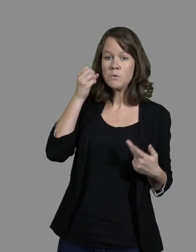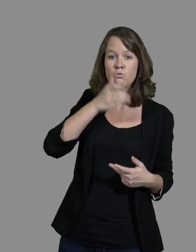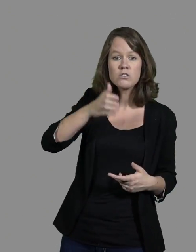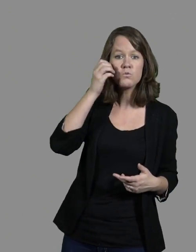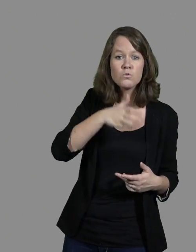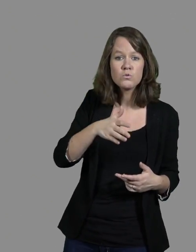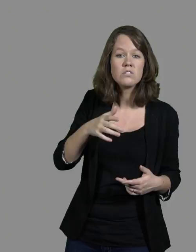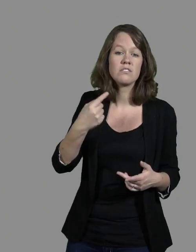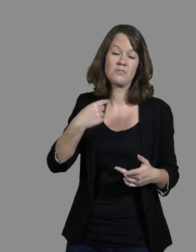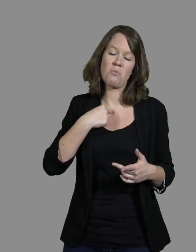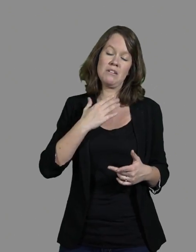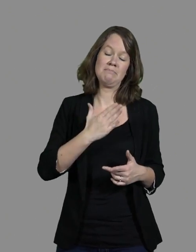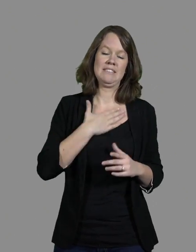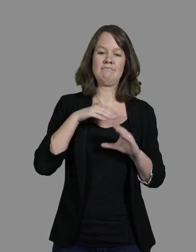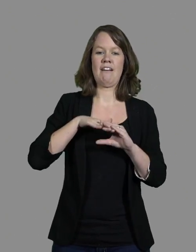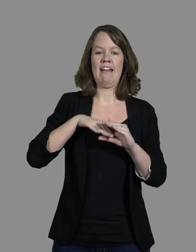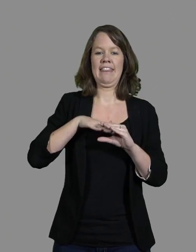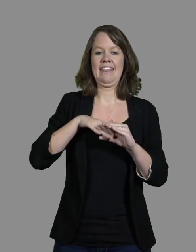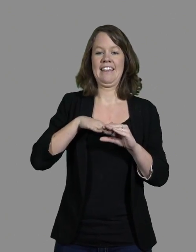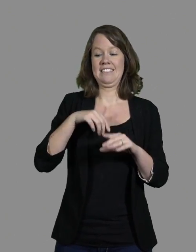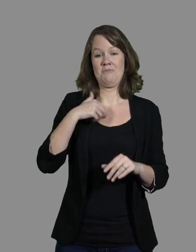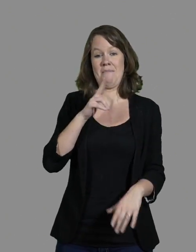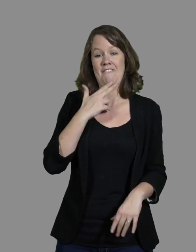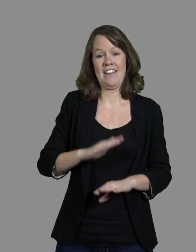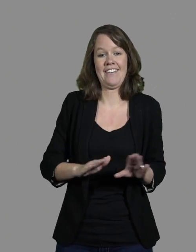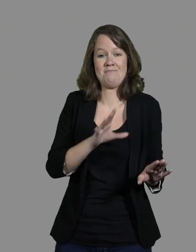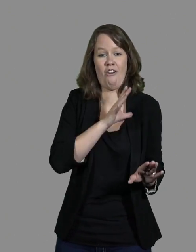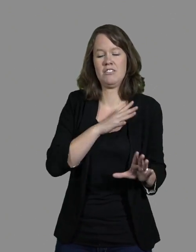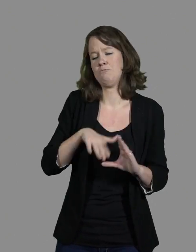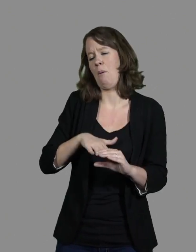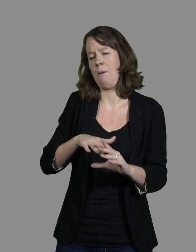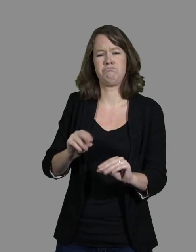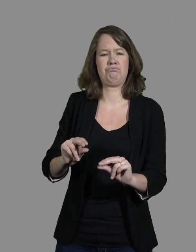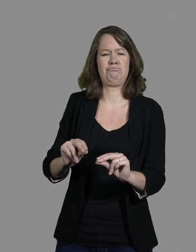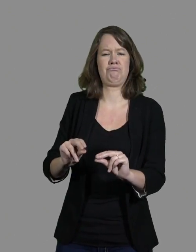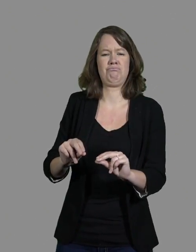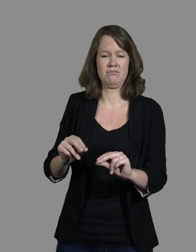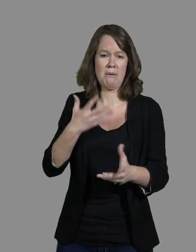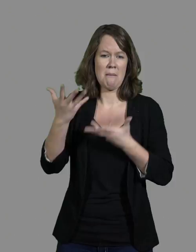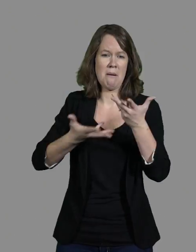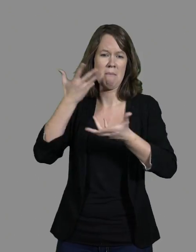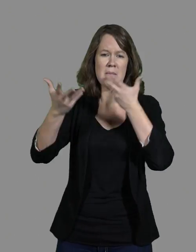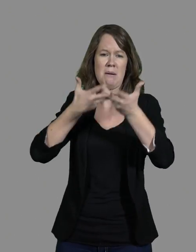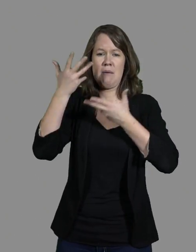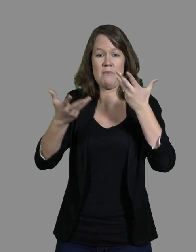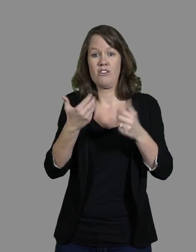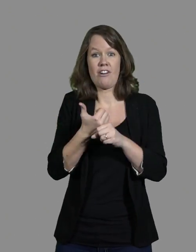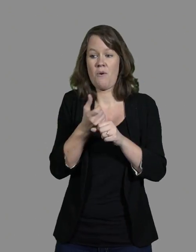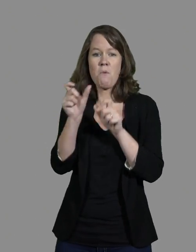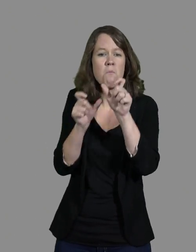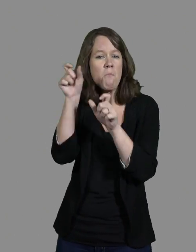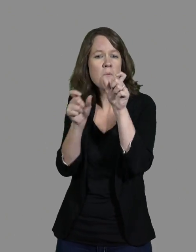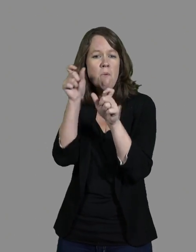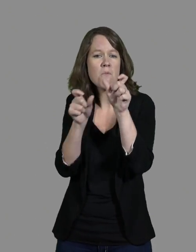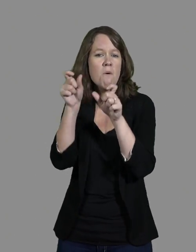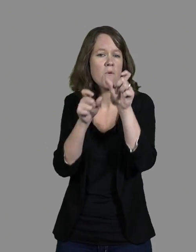comme je suis bavarde, ce cours-là, il est parfait pour moi en tant que prof. Puisque là, à chaque fois, j'y mets des mots à chaque fois derrière. Par exemple, ne